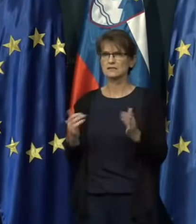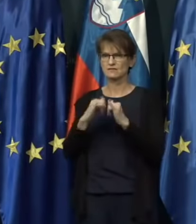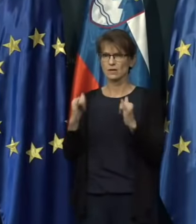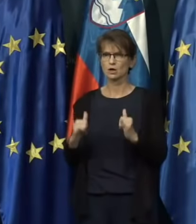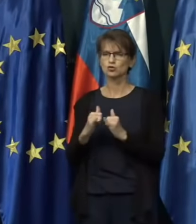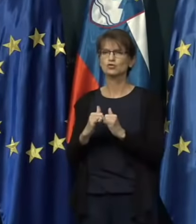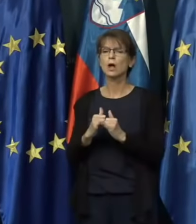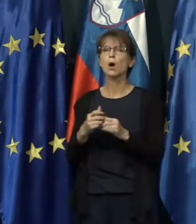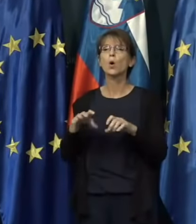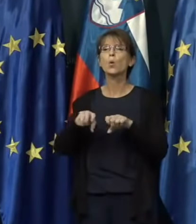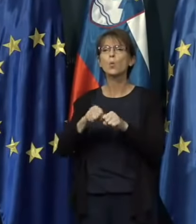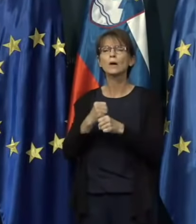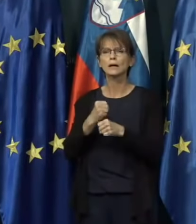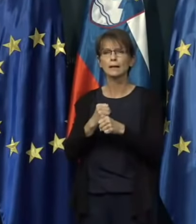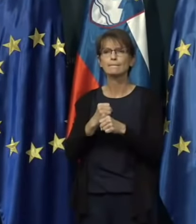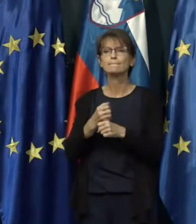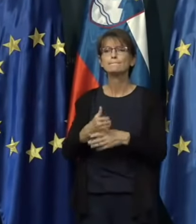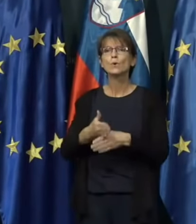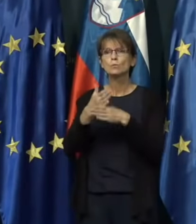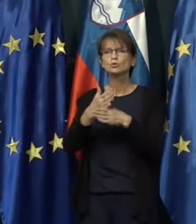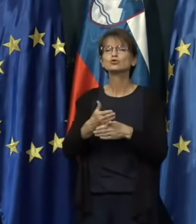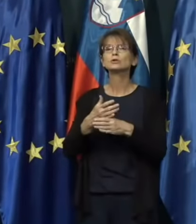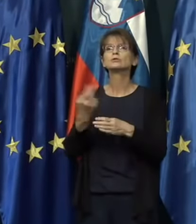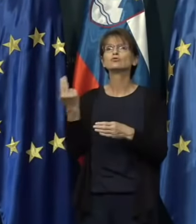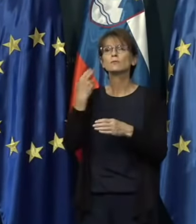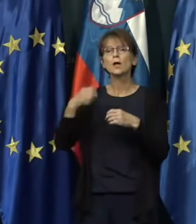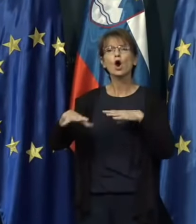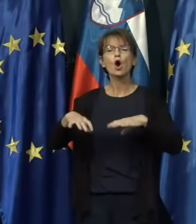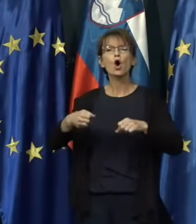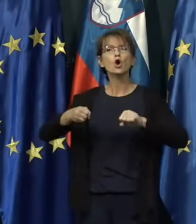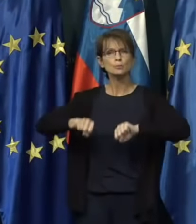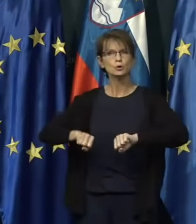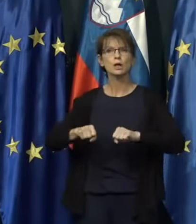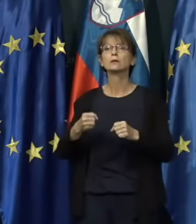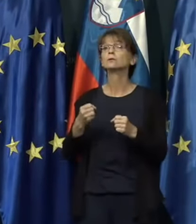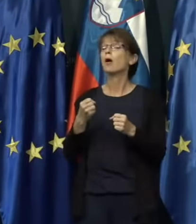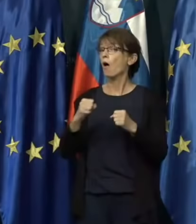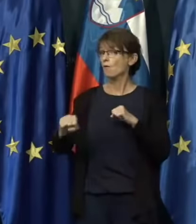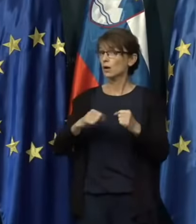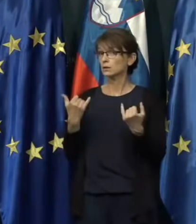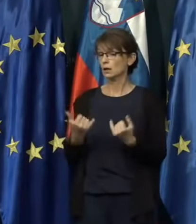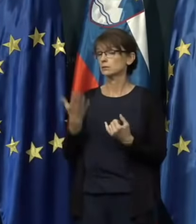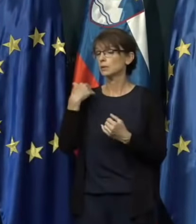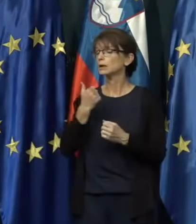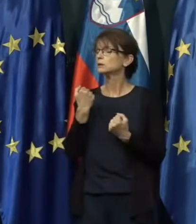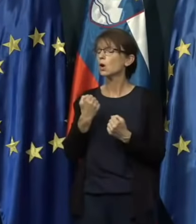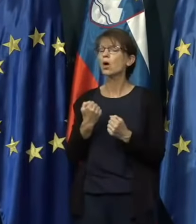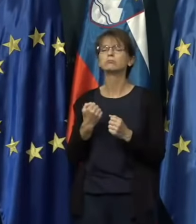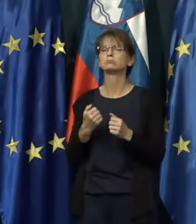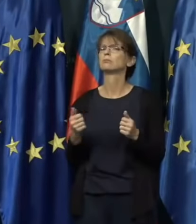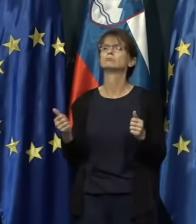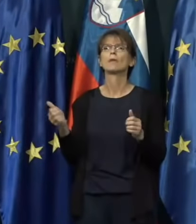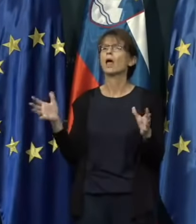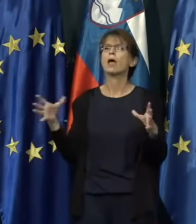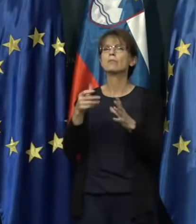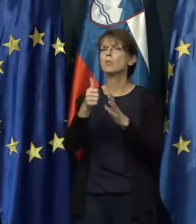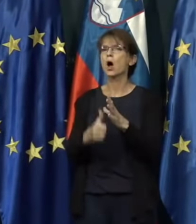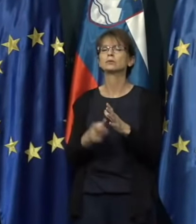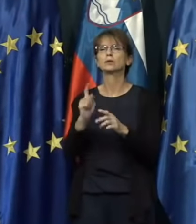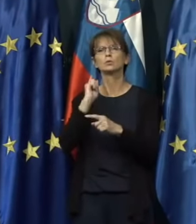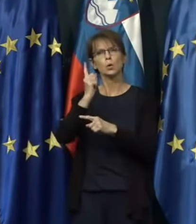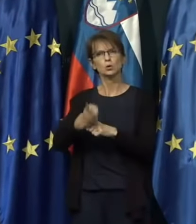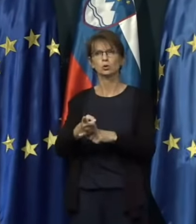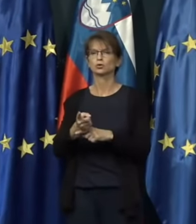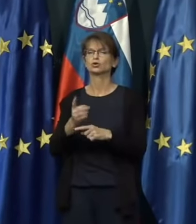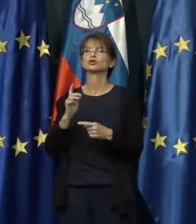pomoči slovenskemu gospodarstvu. Vlada je bila tukaj danes zelo enotna in odločna, pa prosim še za vašo predstavitev. Potem pa bomo